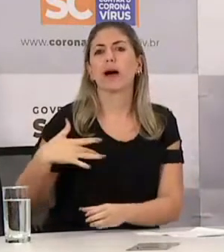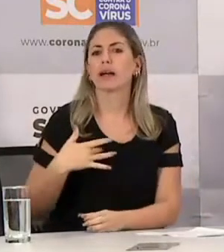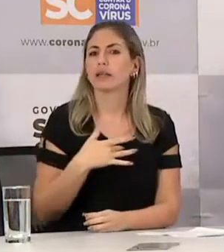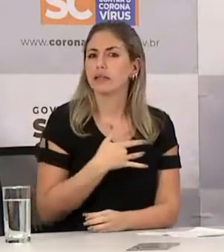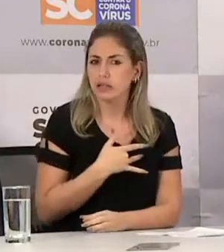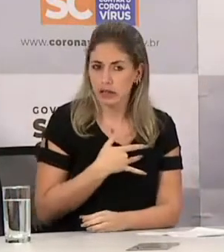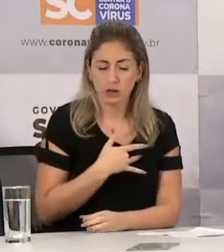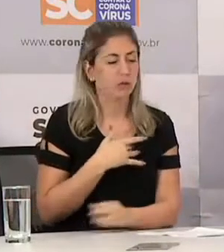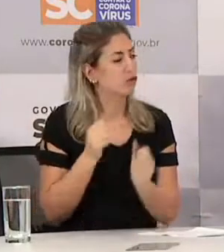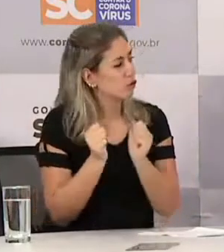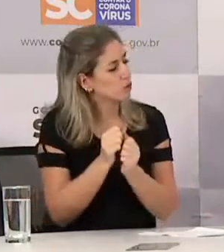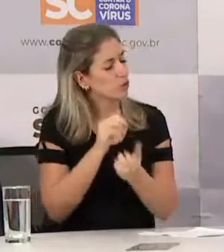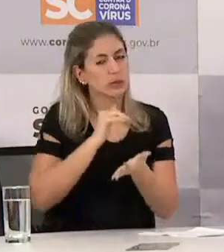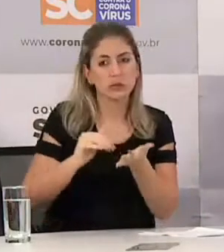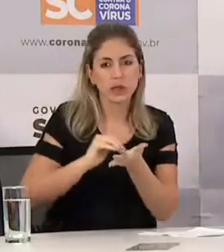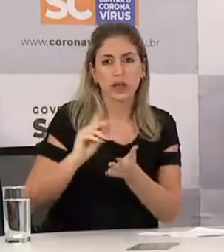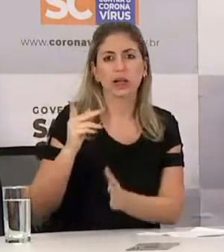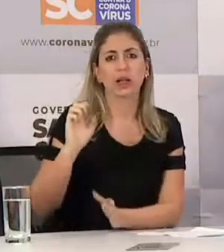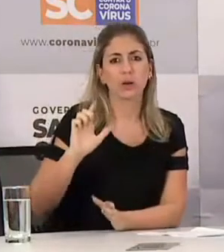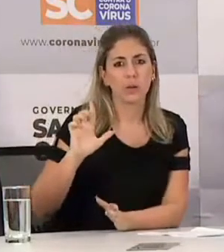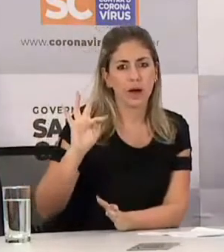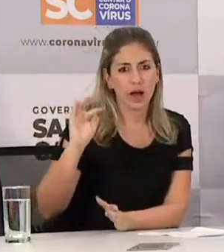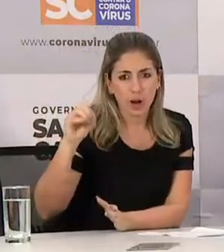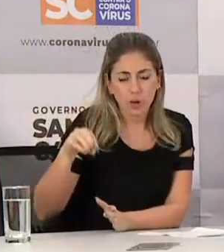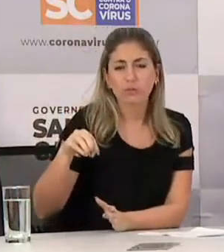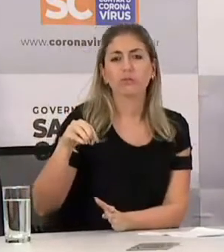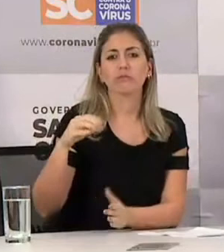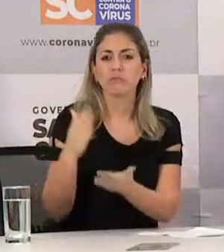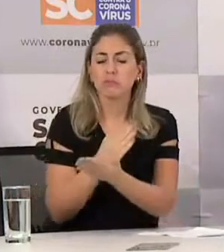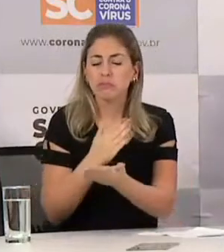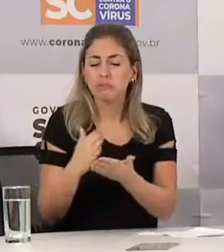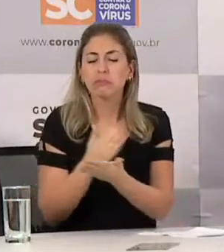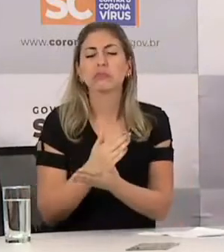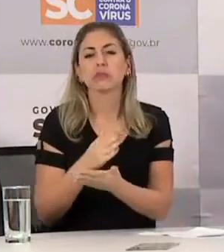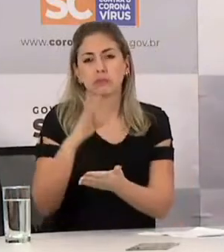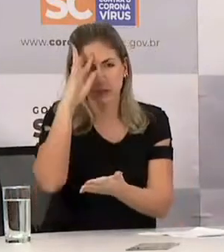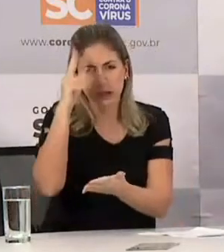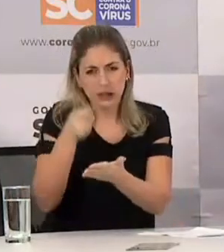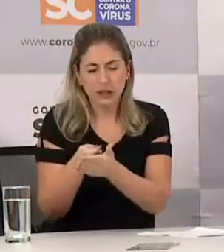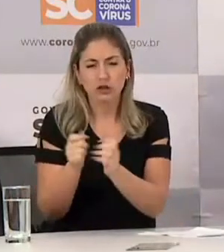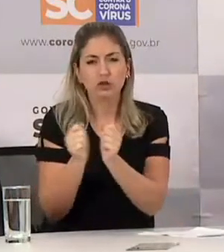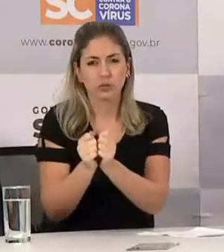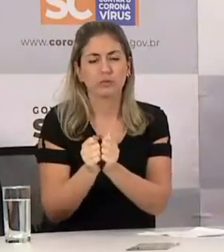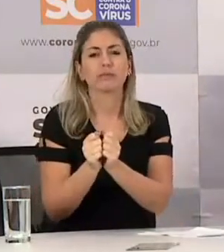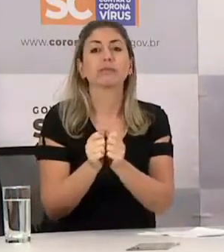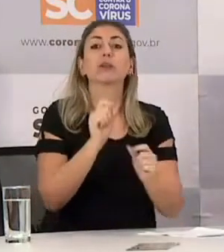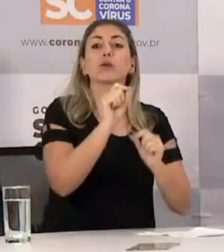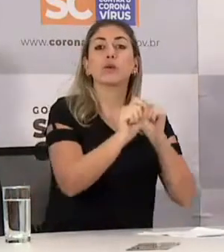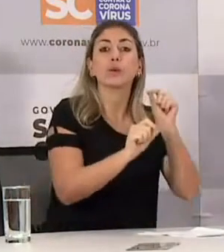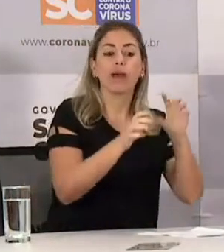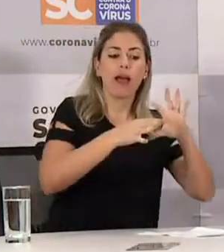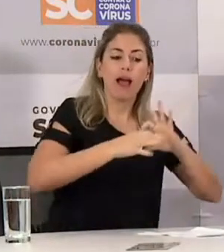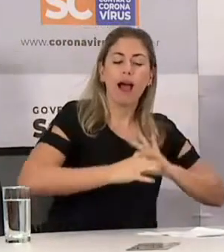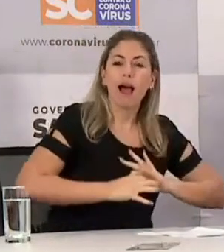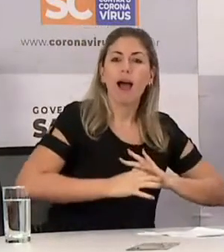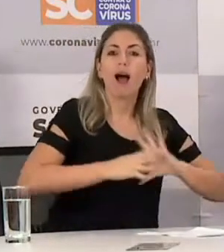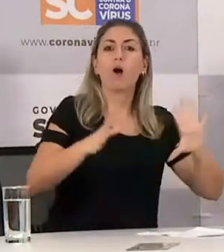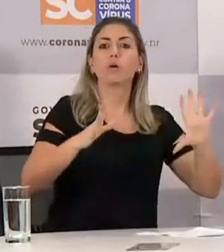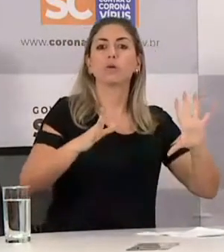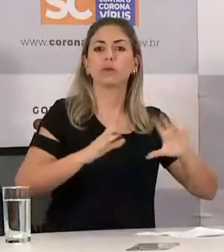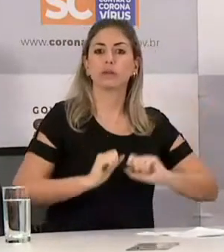algumas definições foram feitas juntamente com esse grupo, então autorizando em todo o território catarinense a construção civil,